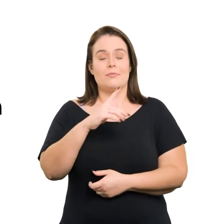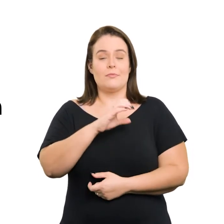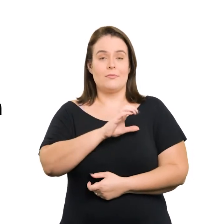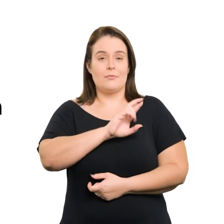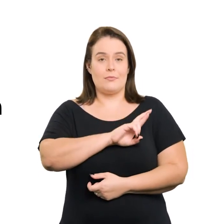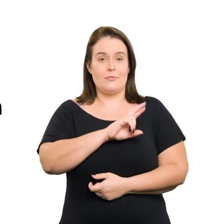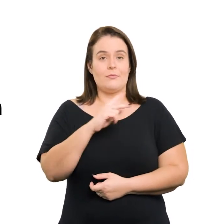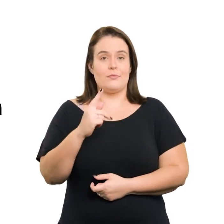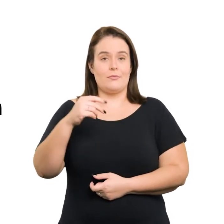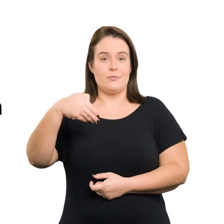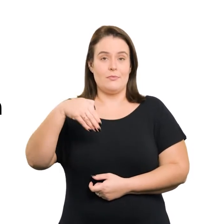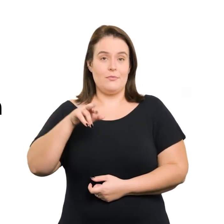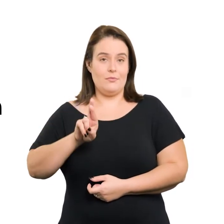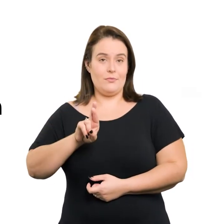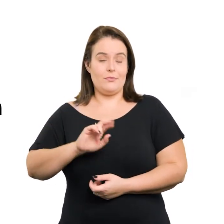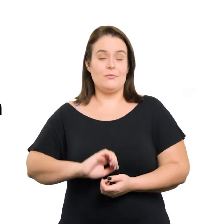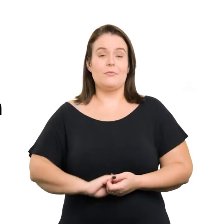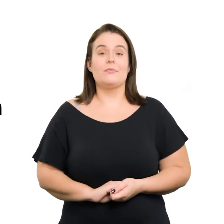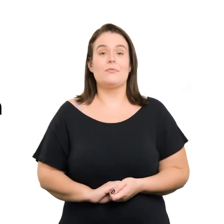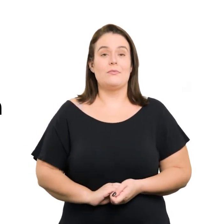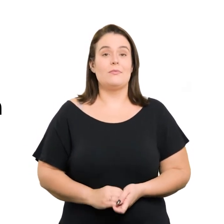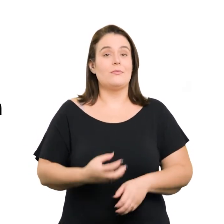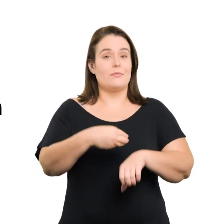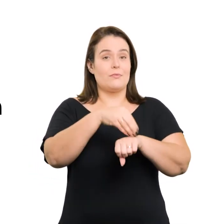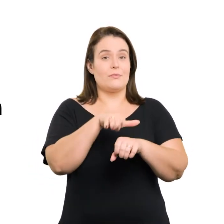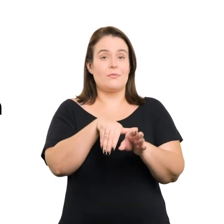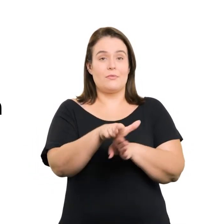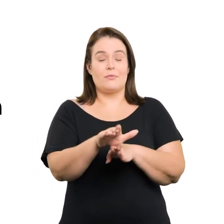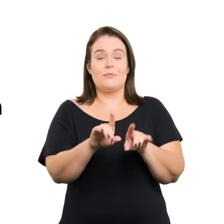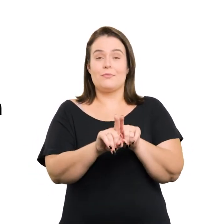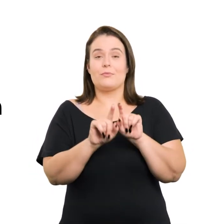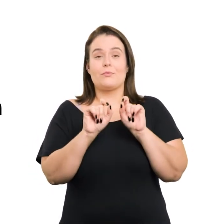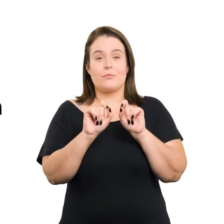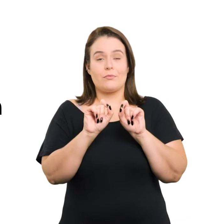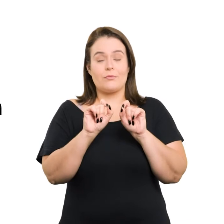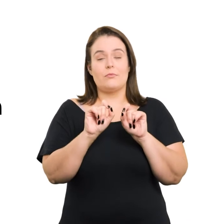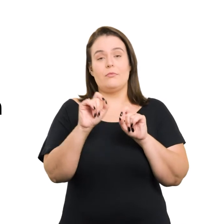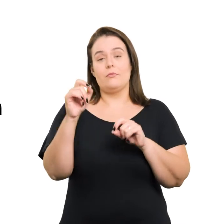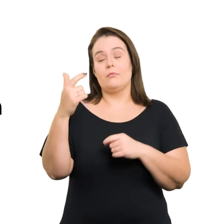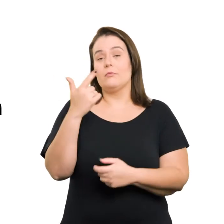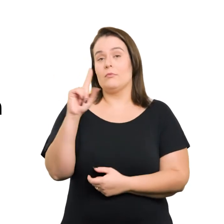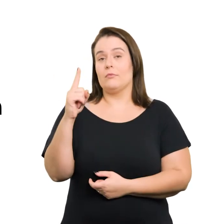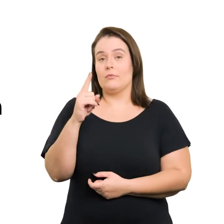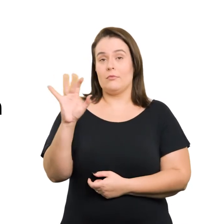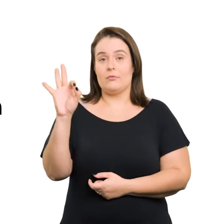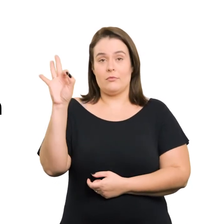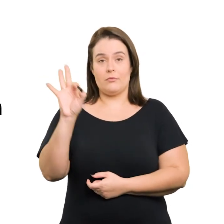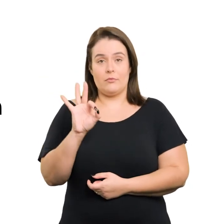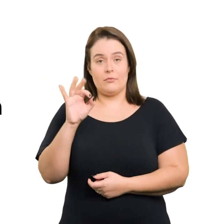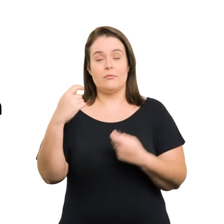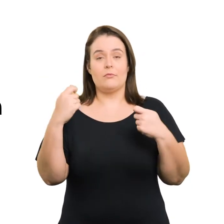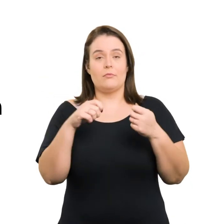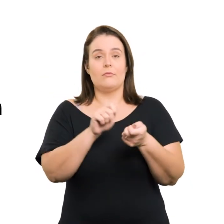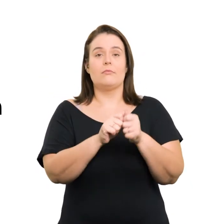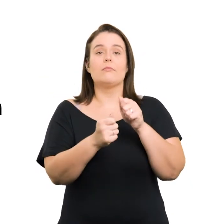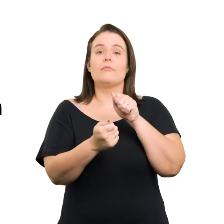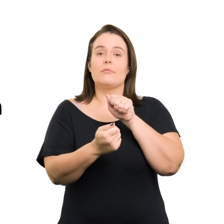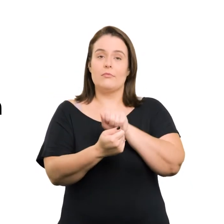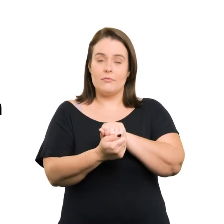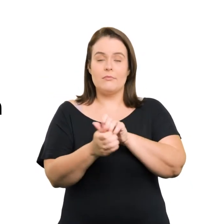PCR e PMR Recomenda-se, além disso, que pelo menos outros 10% Sejam